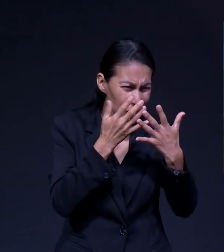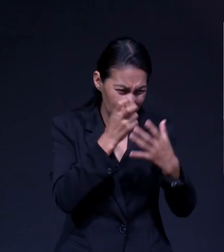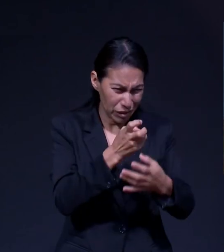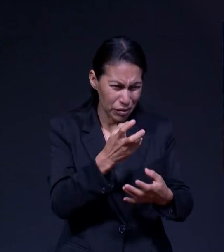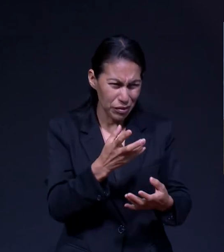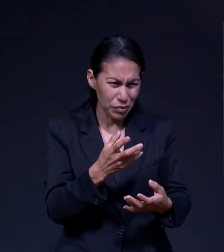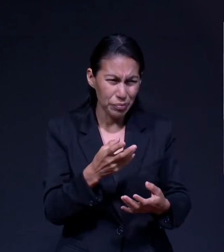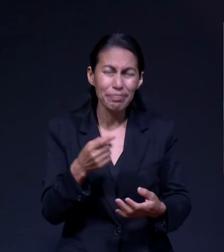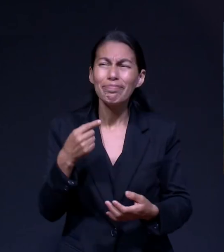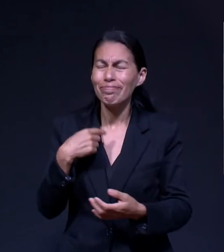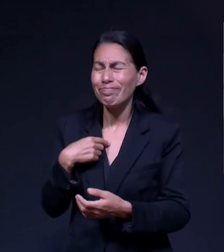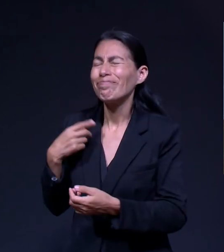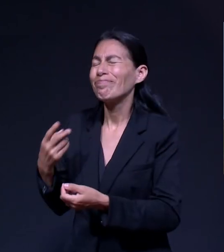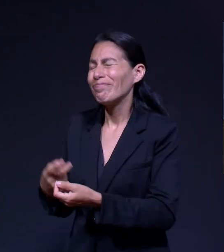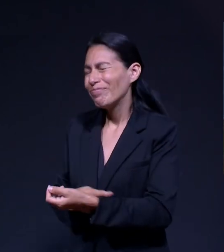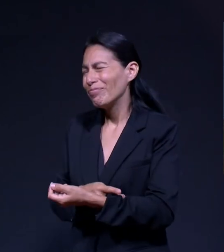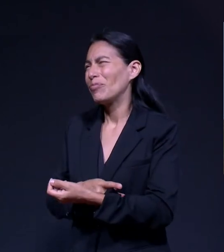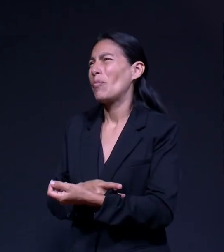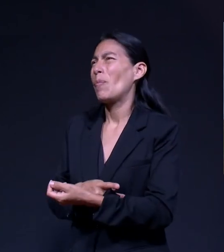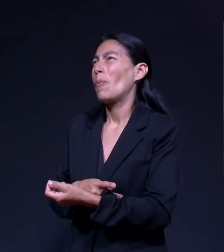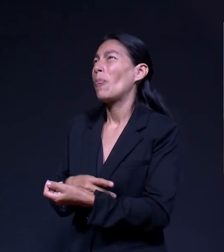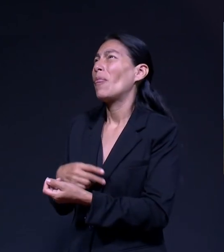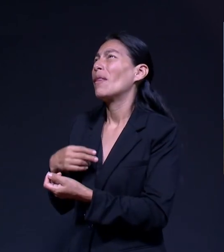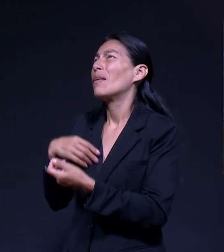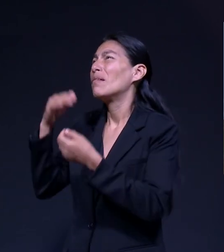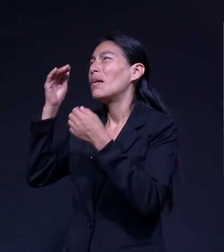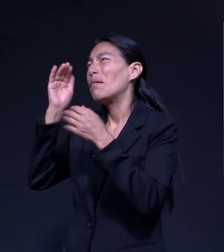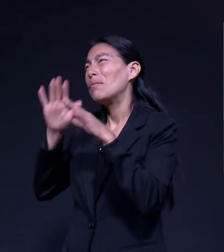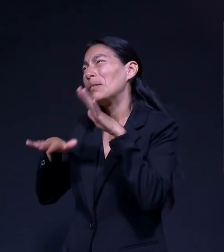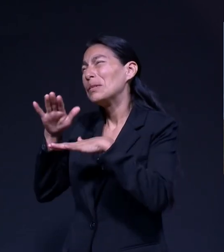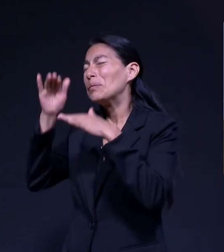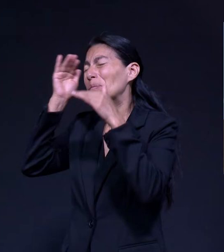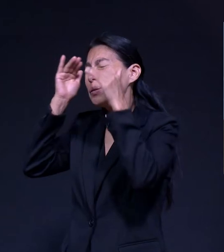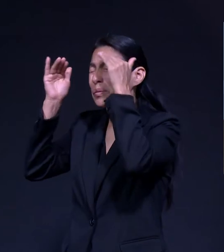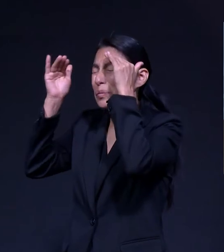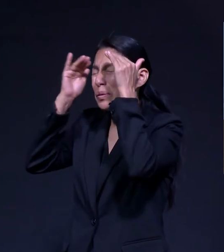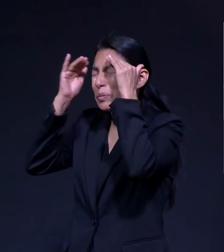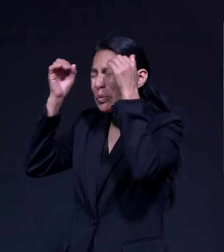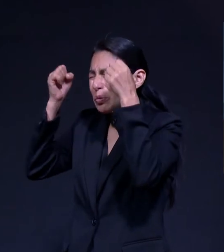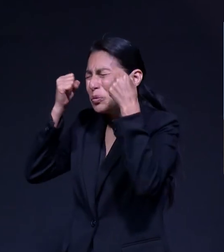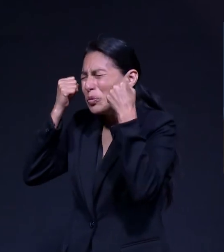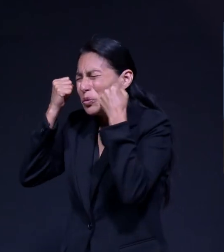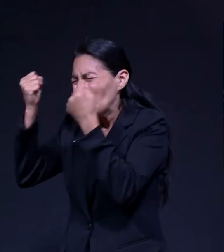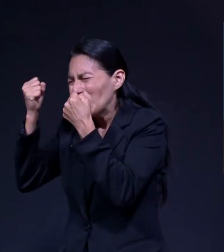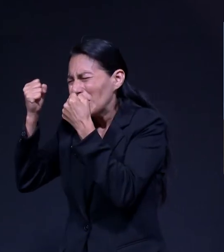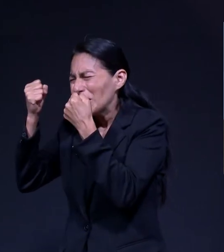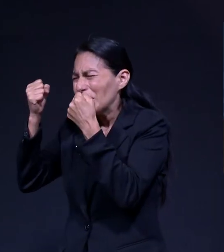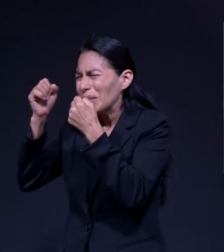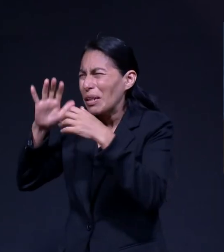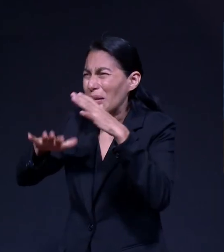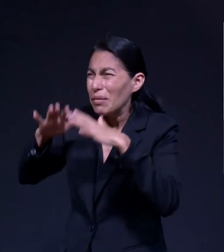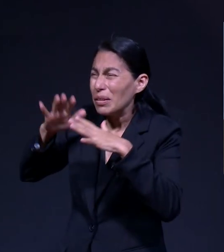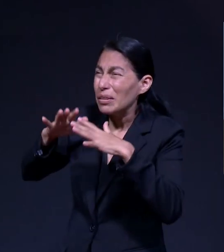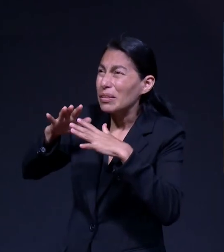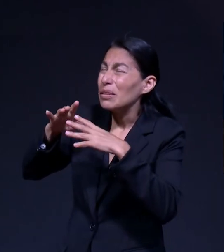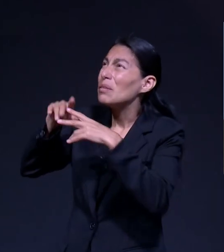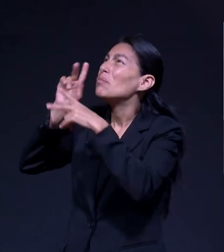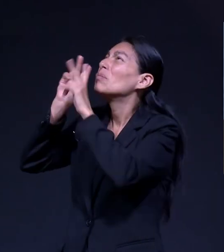He He Muy Sincero A Le Digo Dios Mis Pensamientos Hablan Tan Alto Tan Alto Tan Alto Que A veces Ni siquiera Quiero